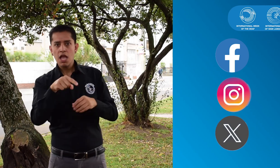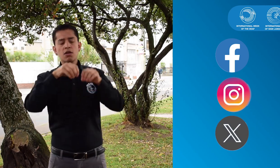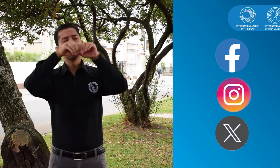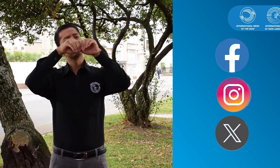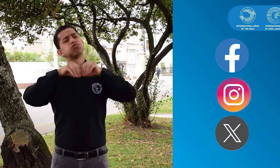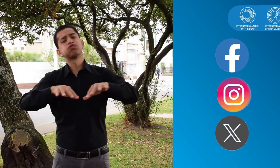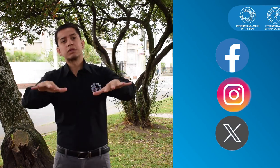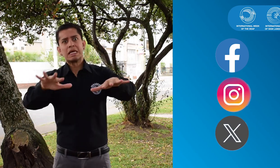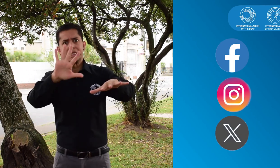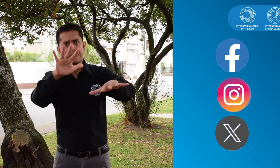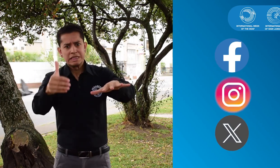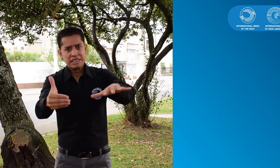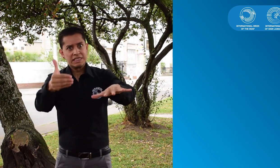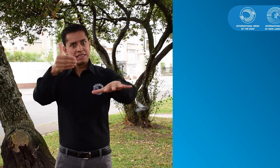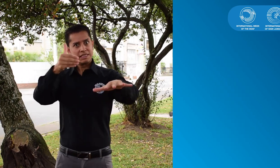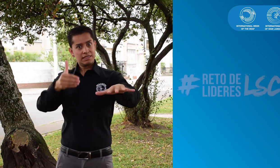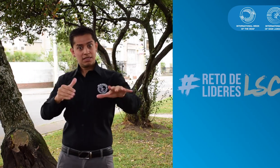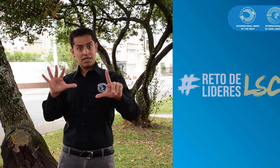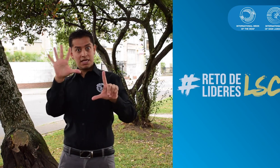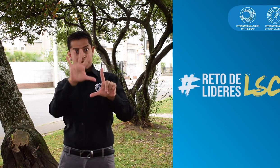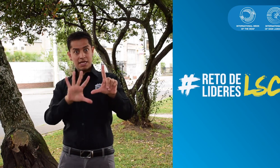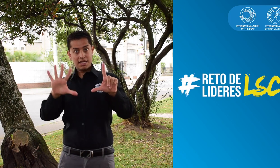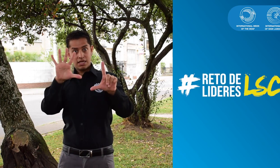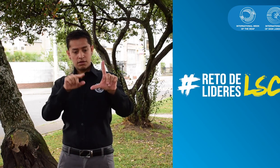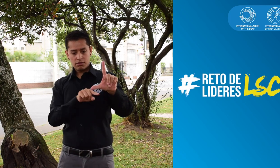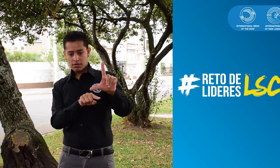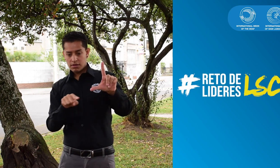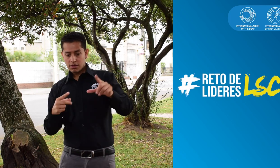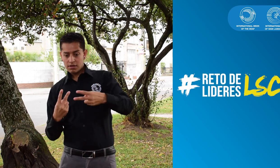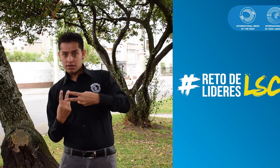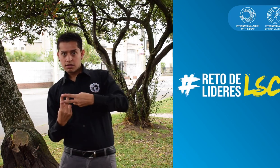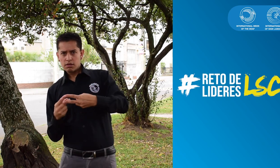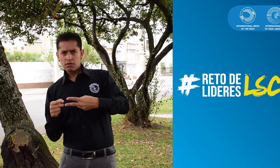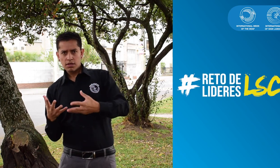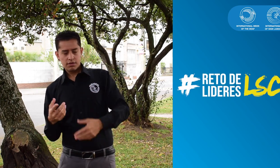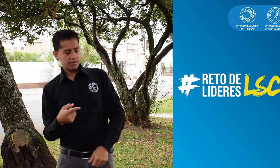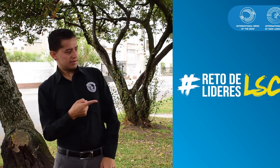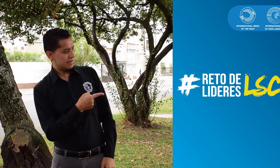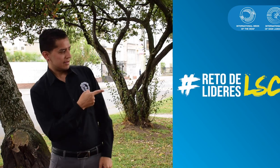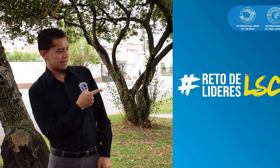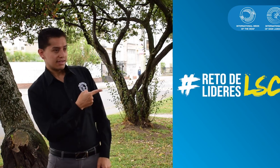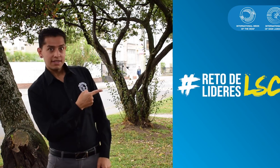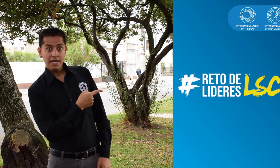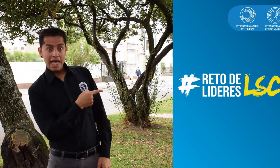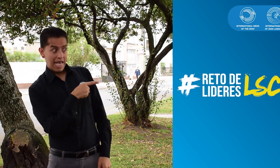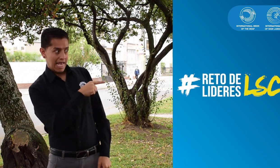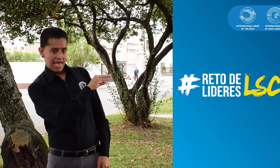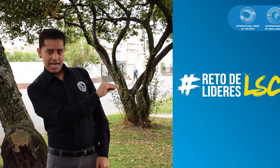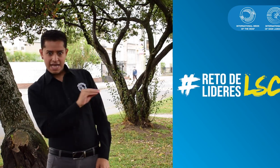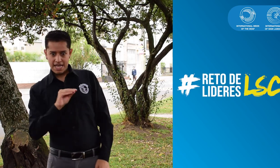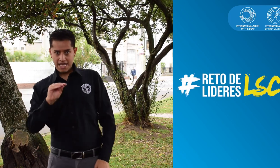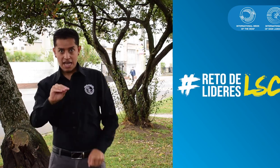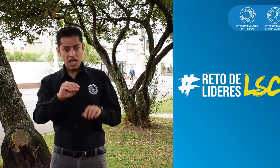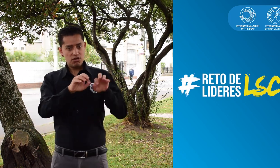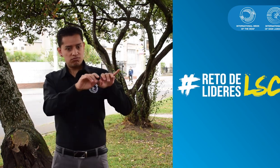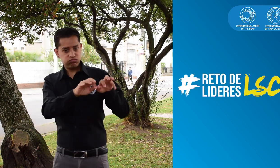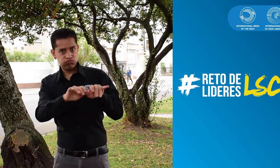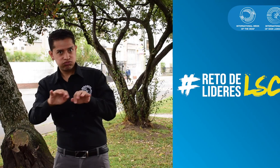y X. Tengan presente que para que los videos los podamos ver y encontrar, los debemos publicar con